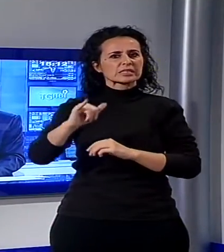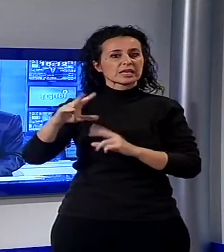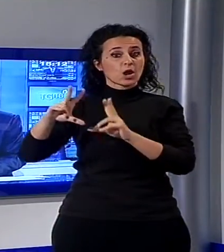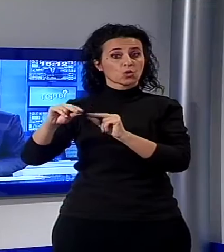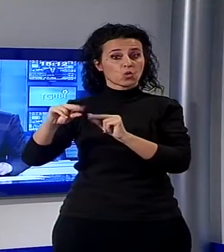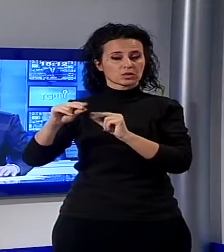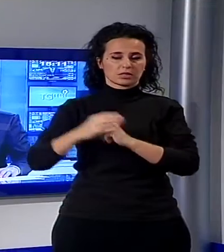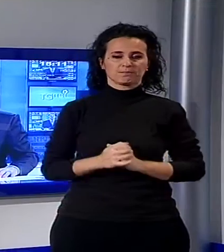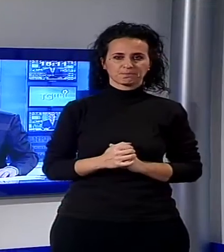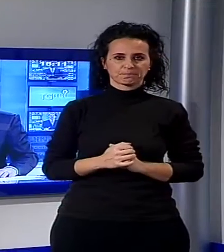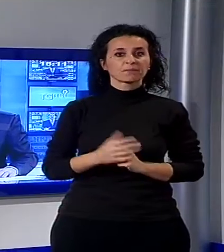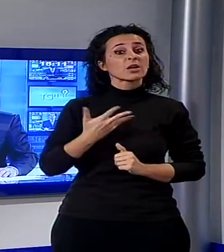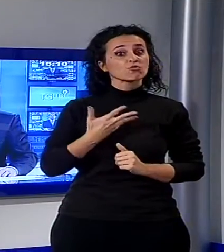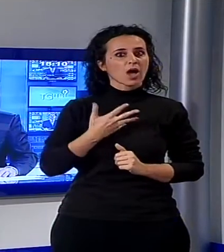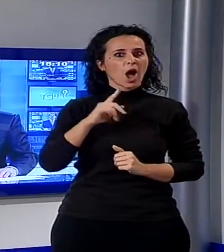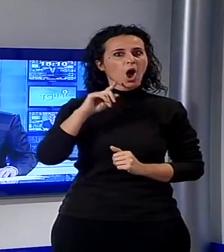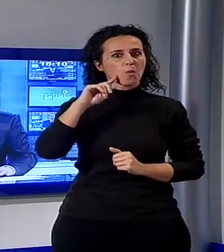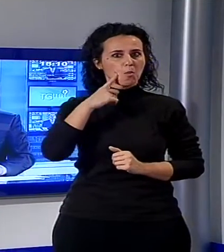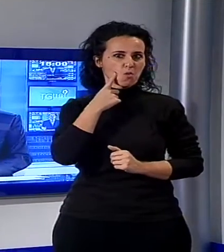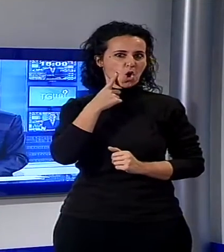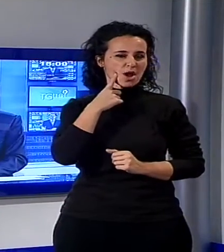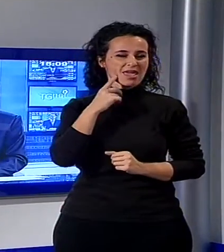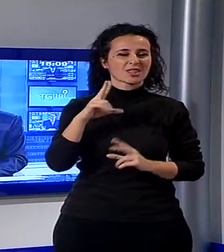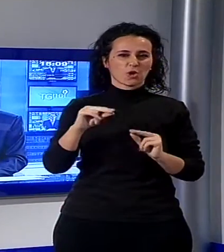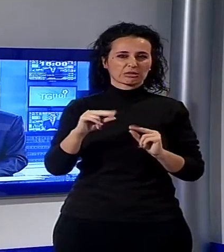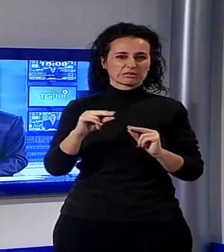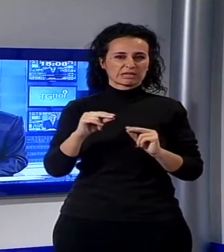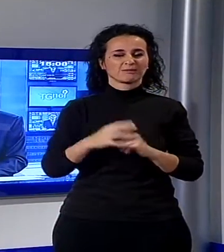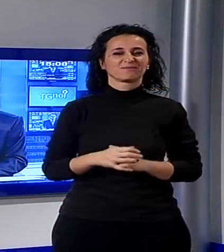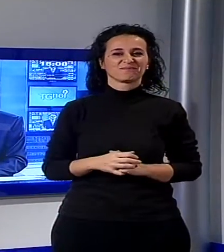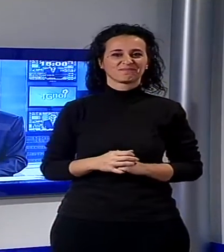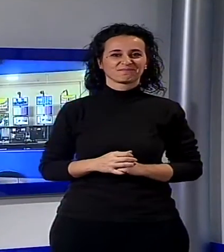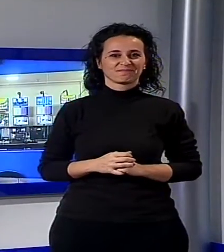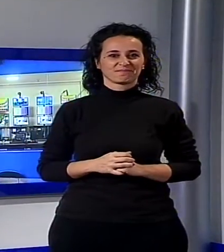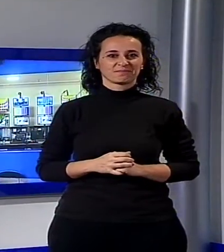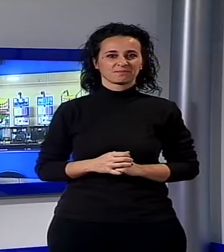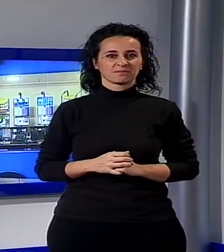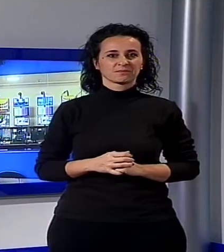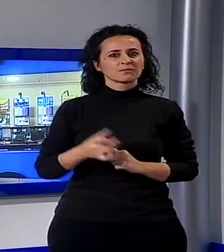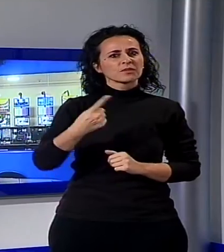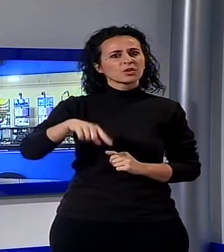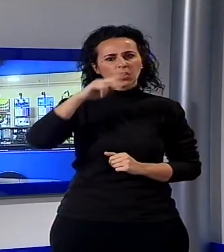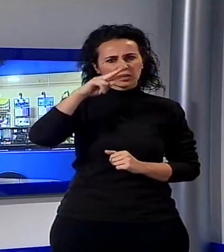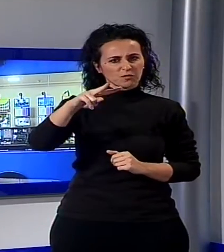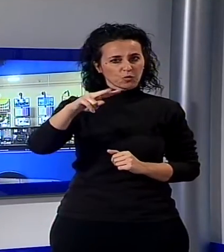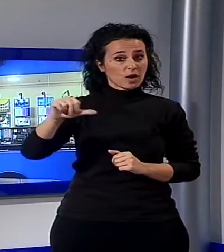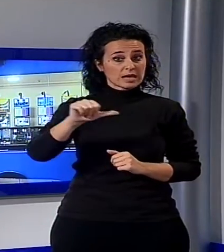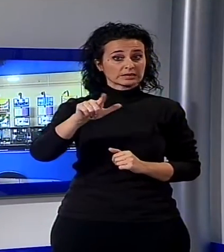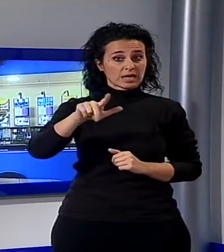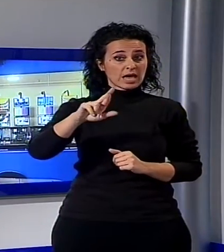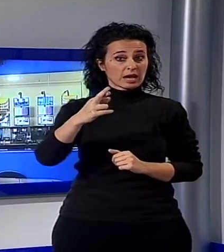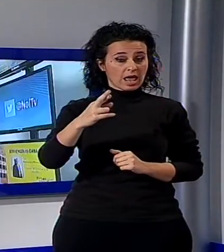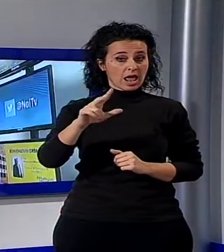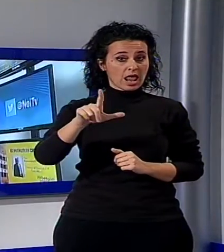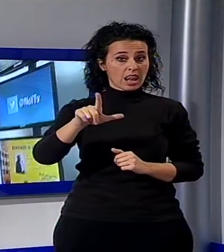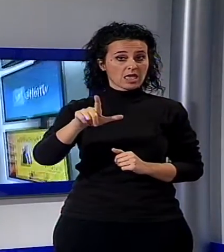notizie, ovvero si amplia la base societaria. Vediamo il servizio. Noi TV SRL, proprietare dei marchi